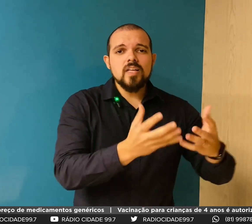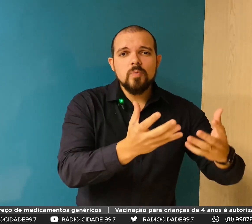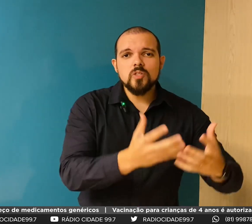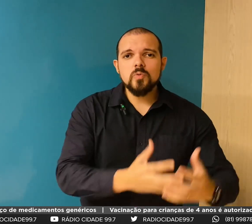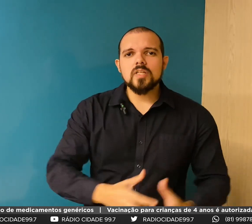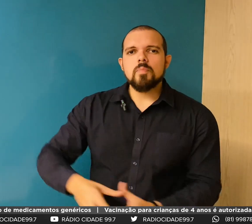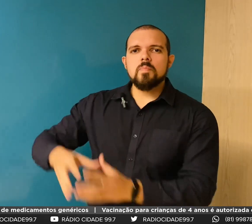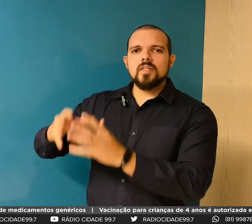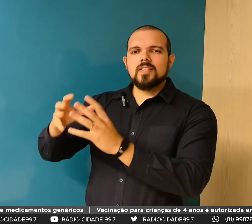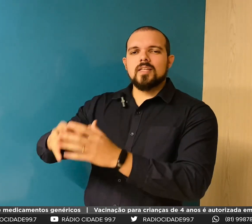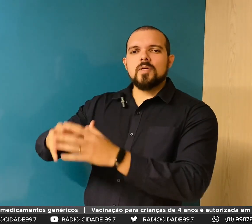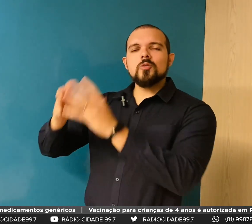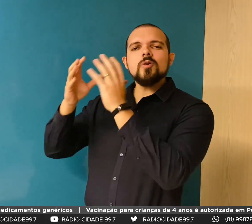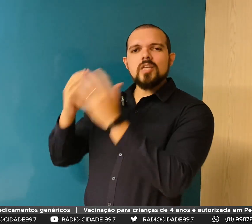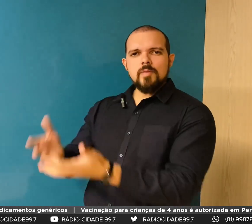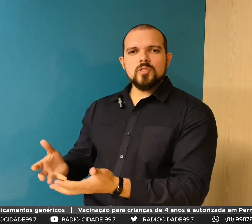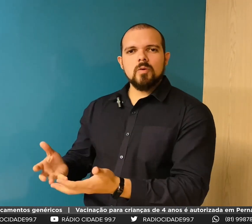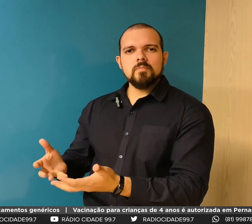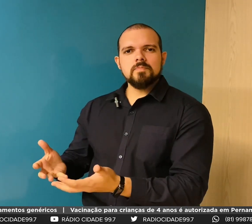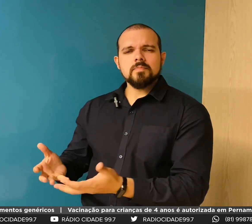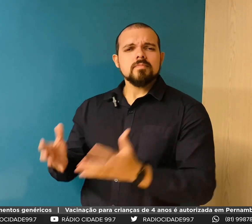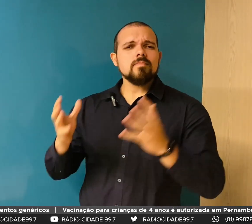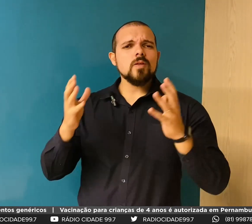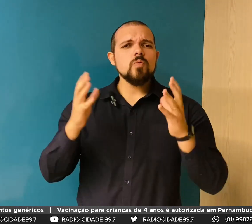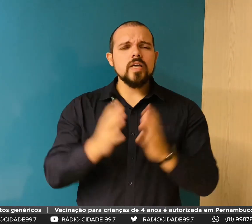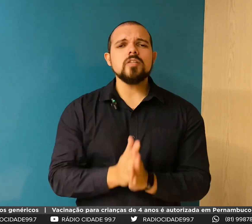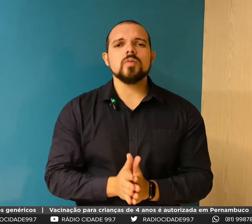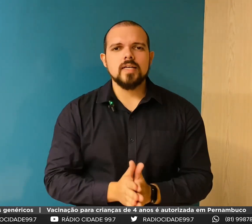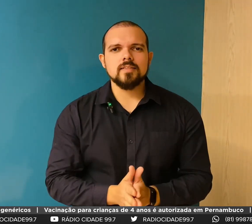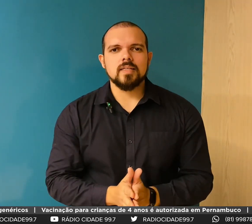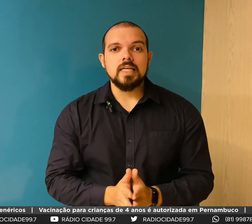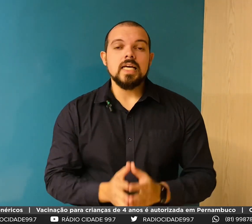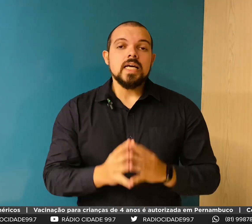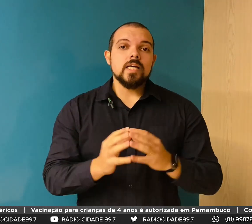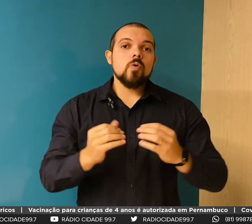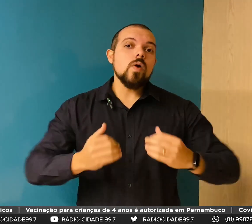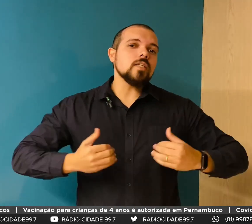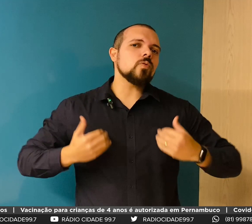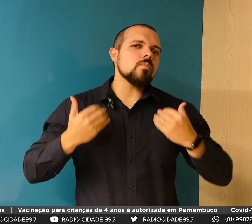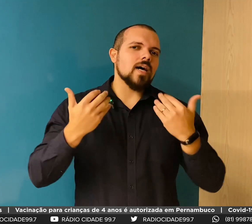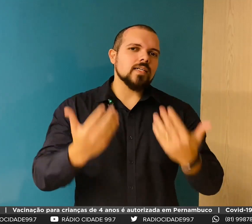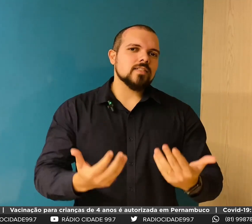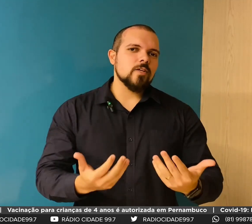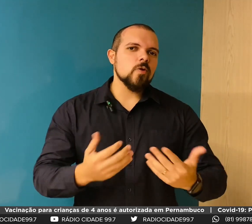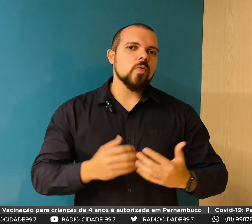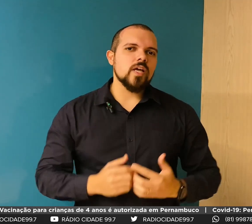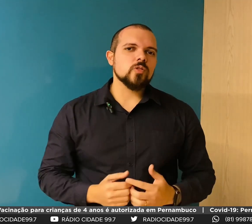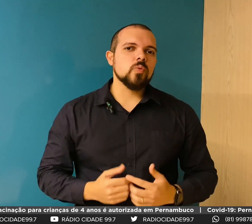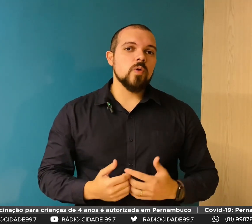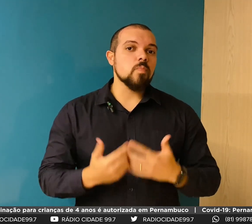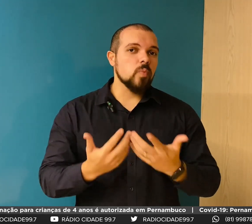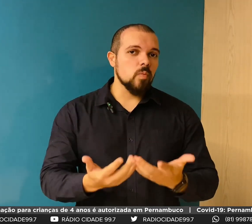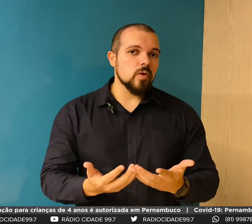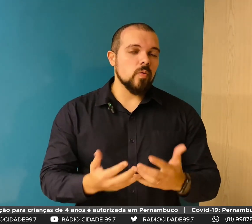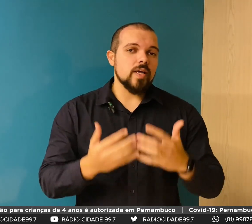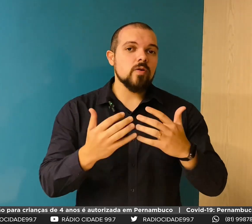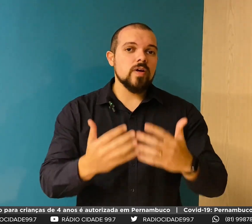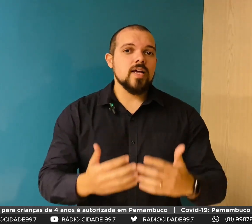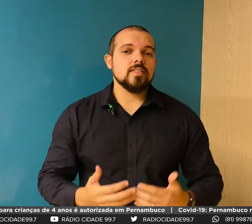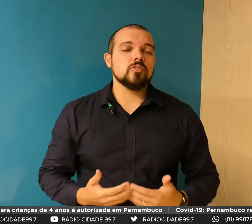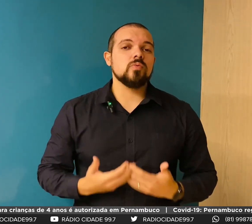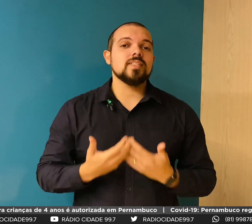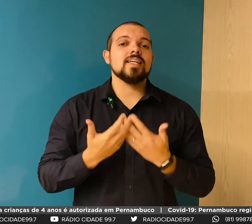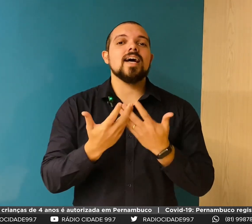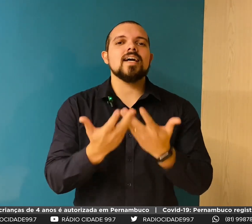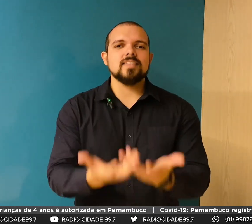X e depois mudar para o plano de tratamento Y. O que isso quer dizer? Que quanto mais eu conheço o meu público